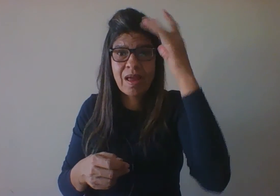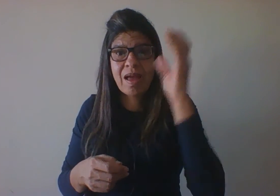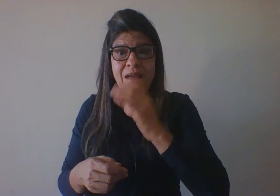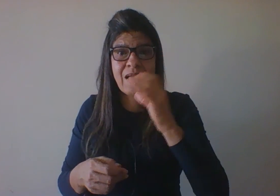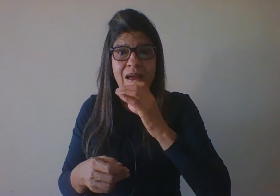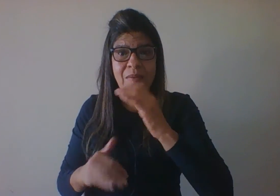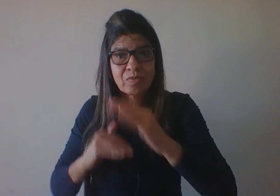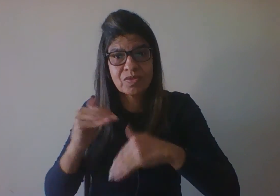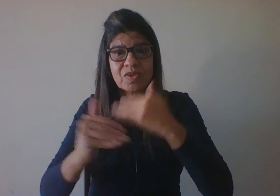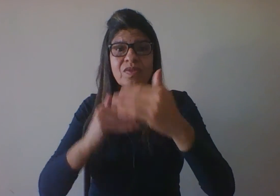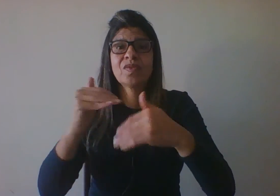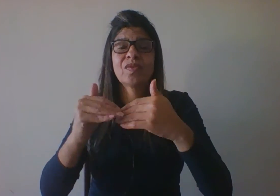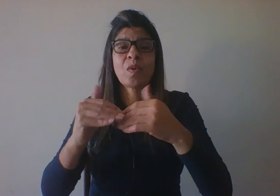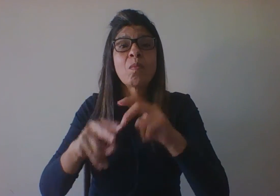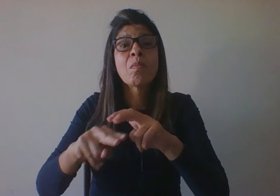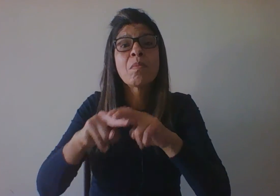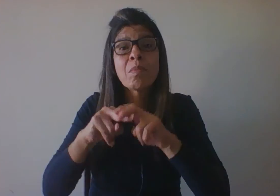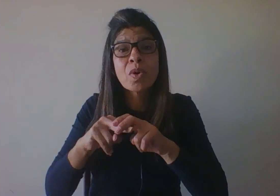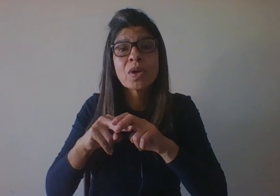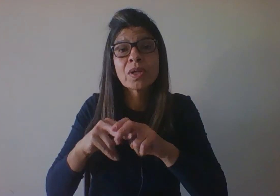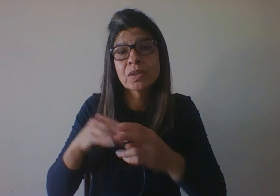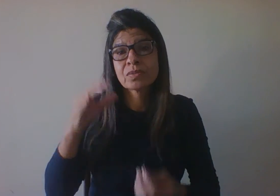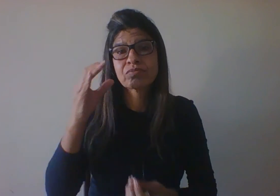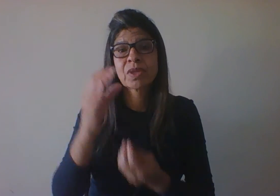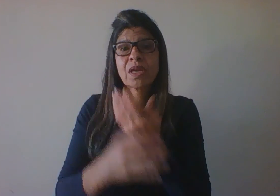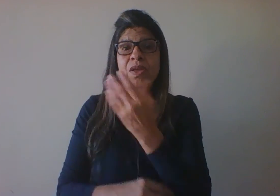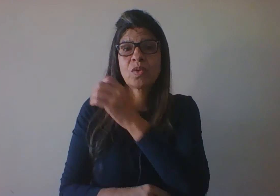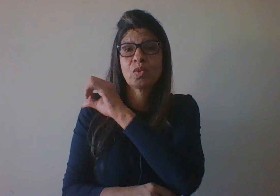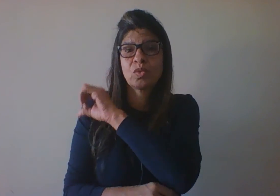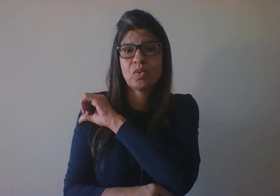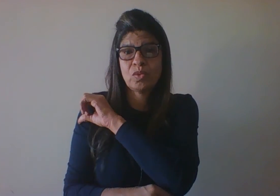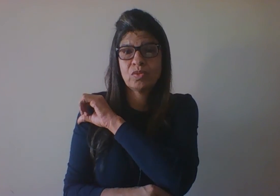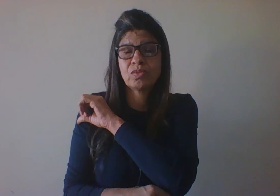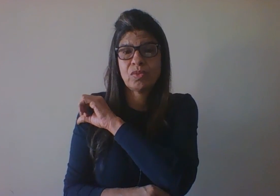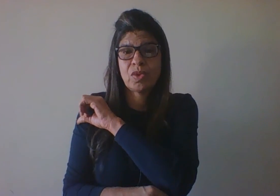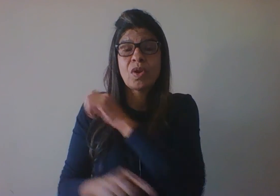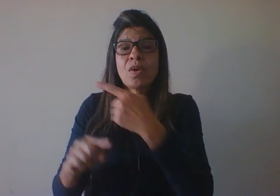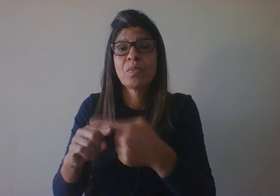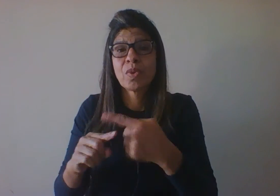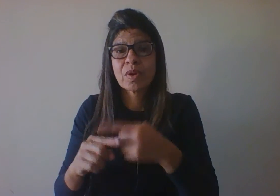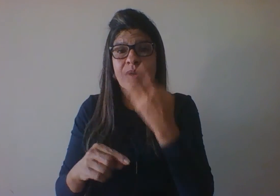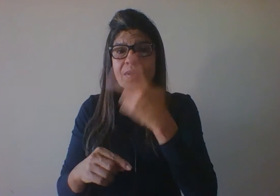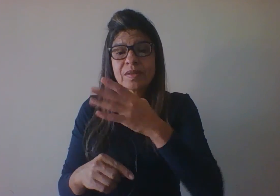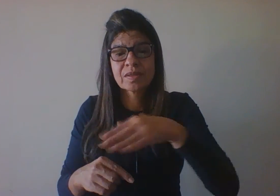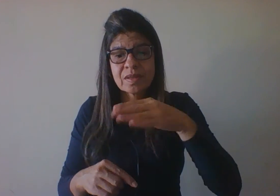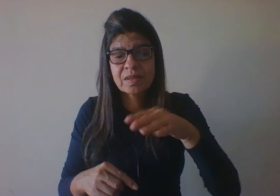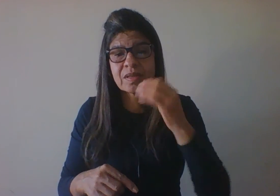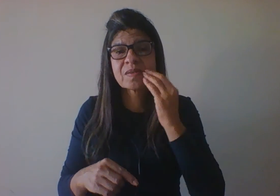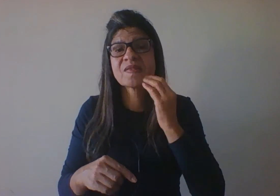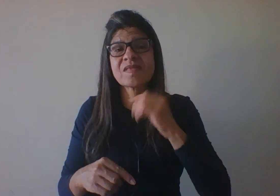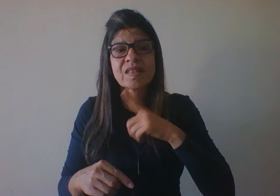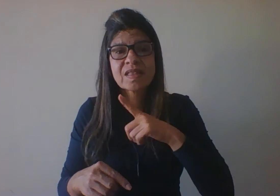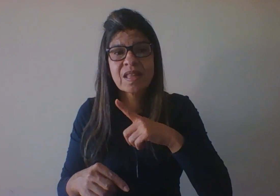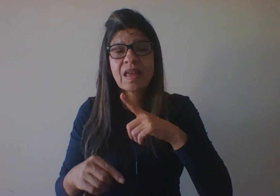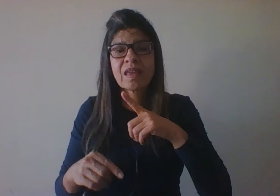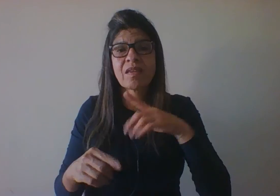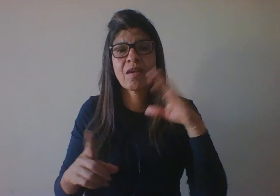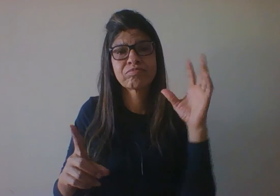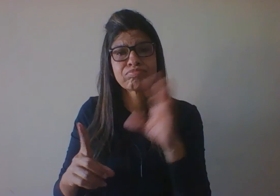Isso porque essas crianças são mais estimuladas ao longo da vida, ao longo do seu processo de infância e